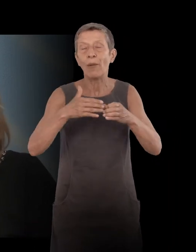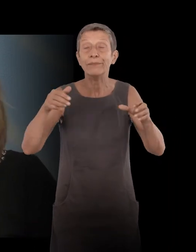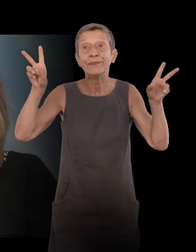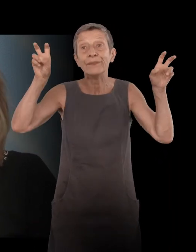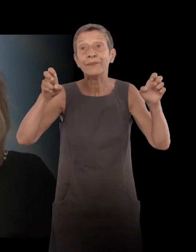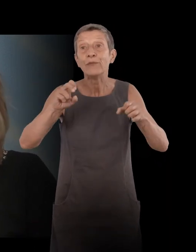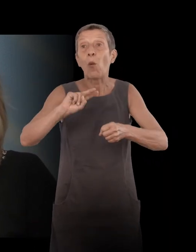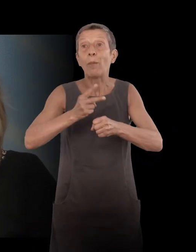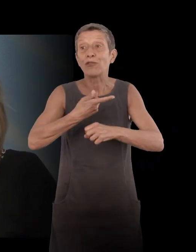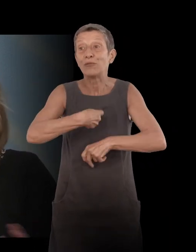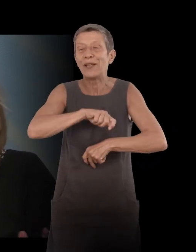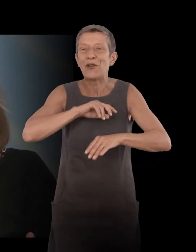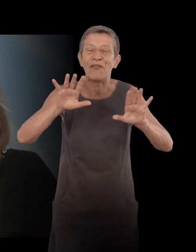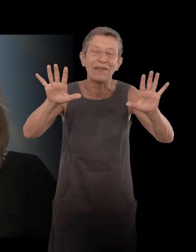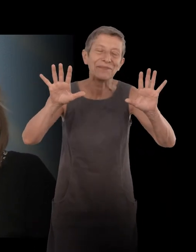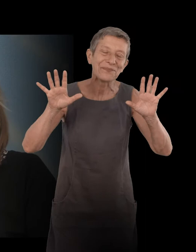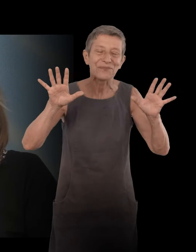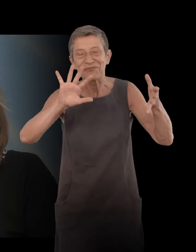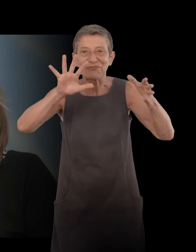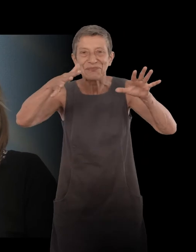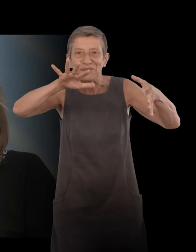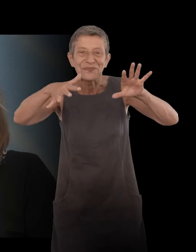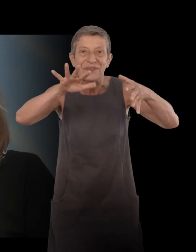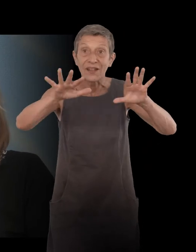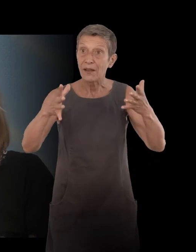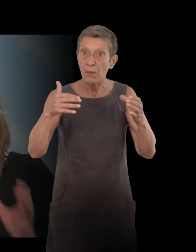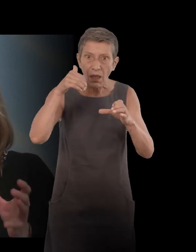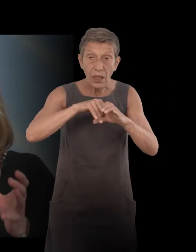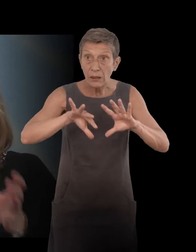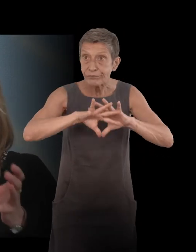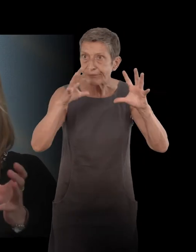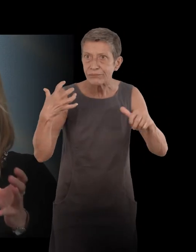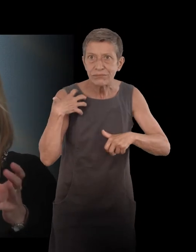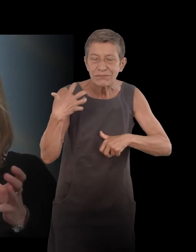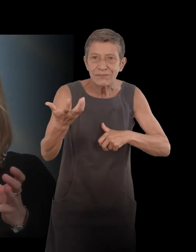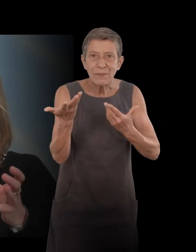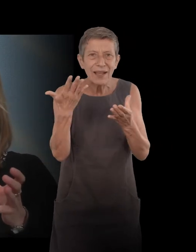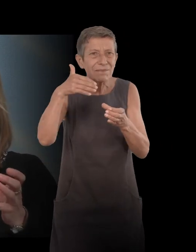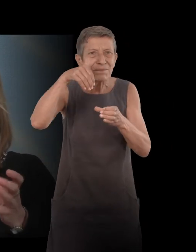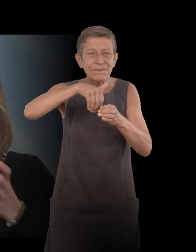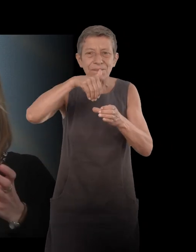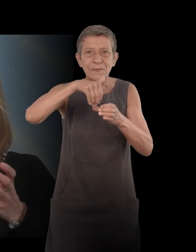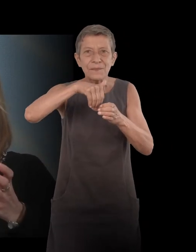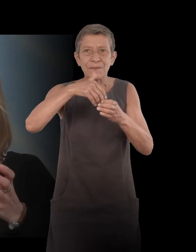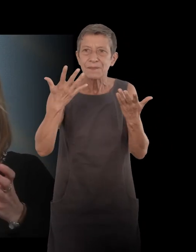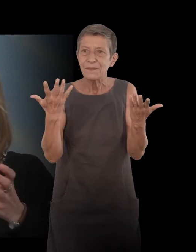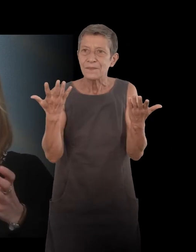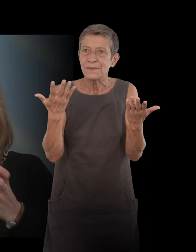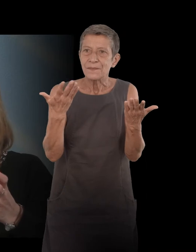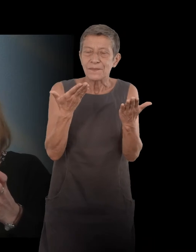mais vraiment tellement de choses. Et il y a quand même au cœur quelque chose qui bat, c'est le yiddish.